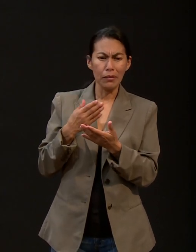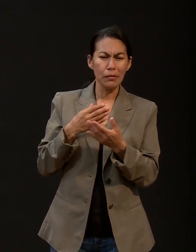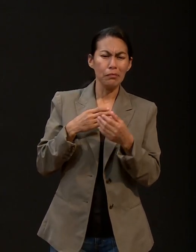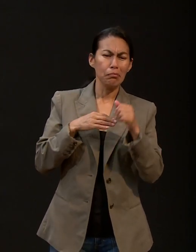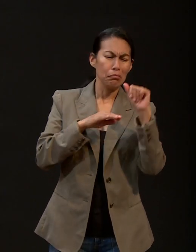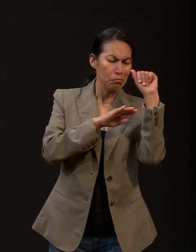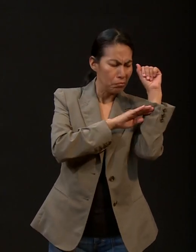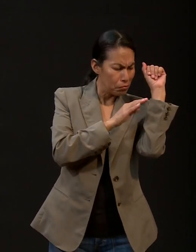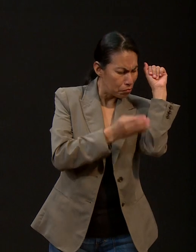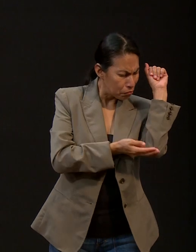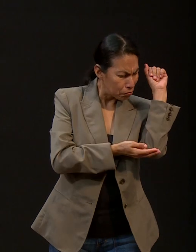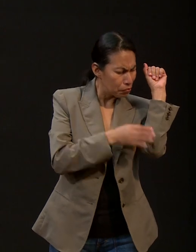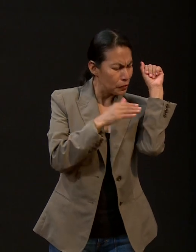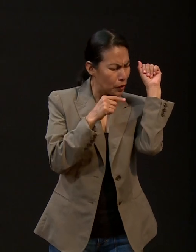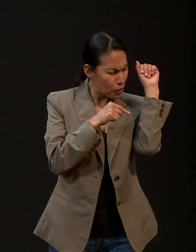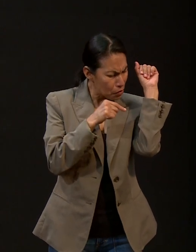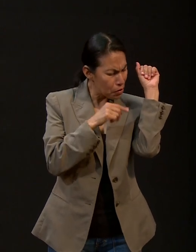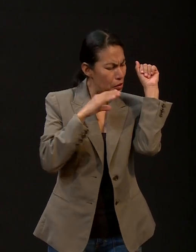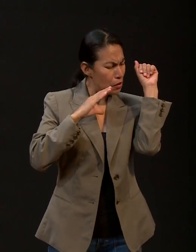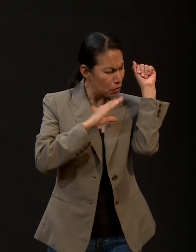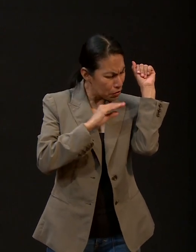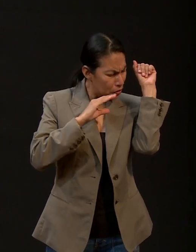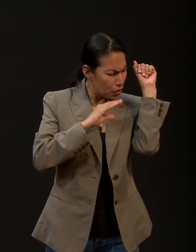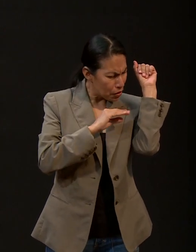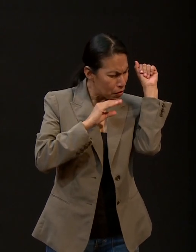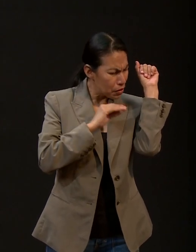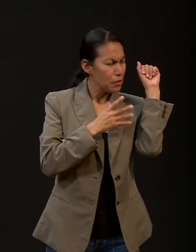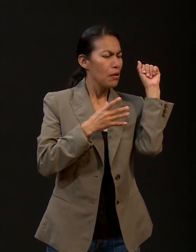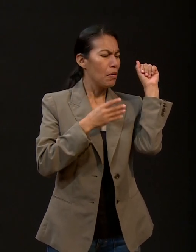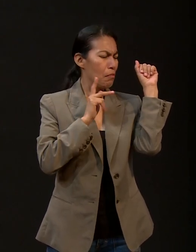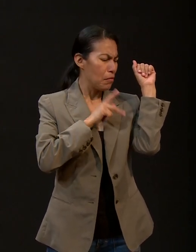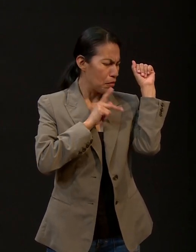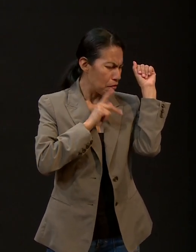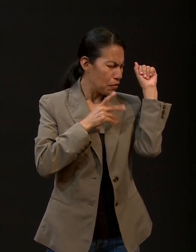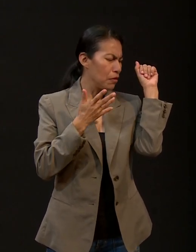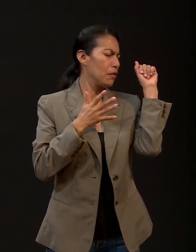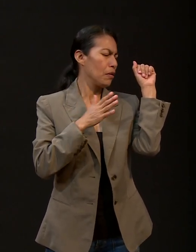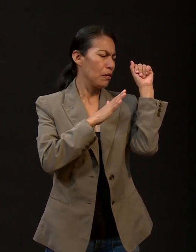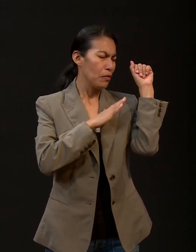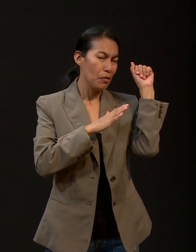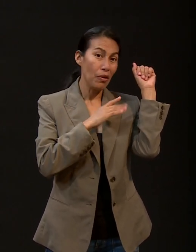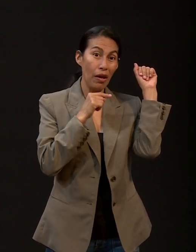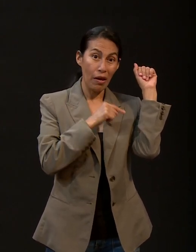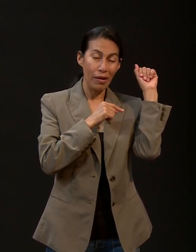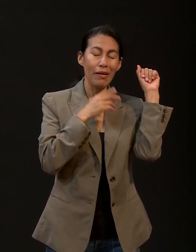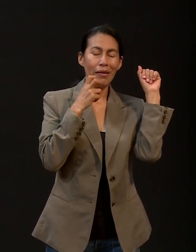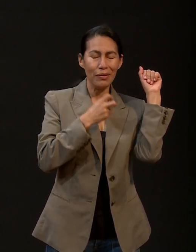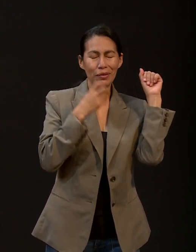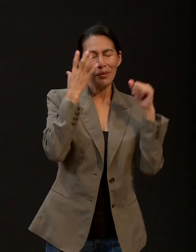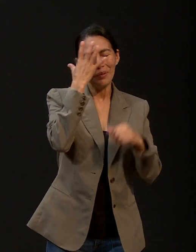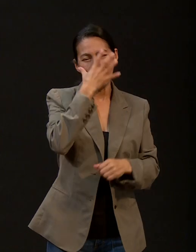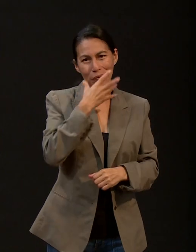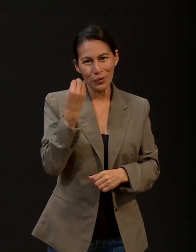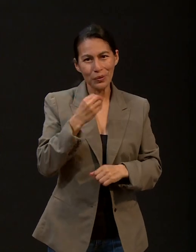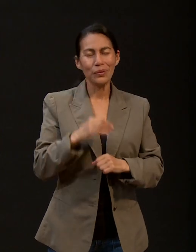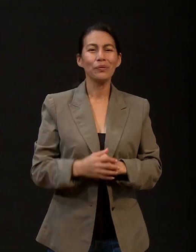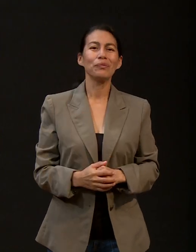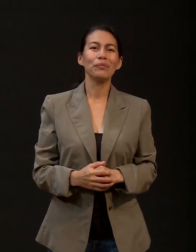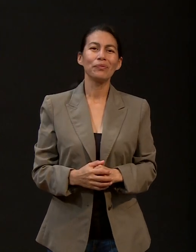de amor con sus criaturas, con sus hijos. Sí, prenatales. Prenatales, claro. Exactamente. Sí, no, no,